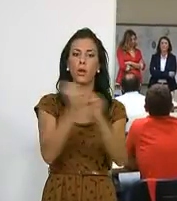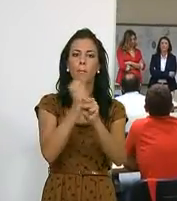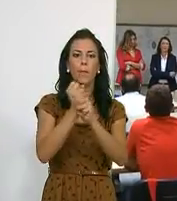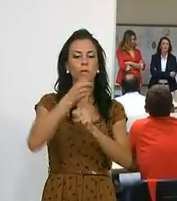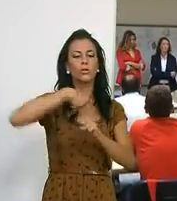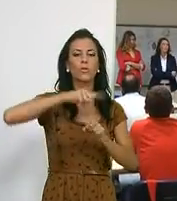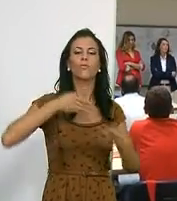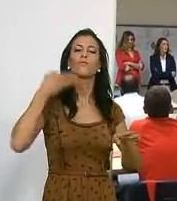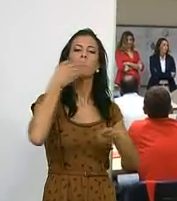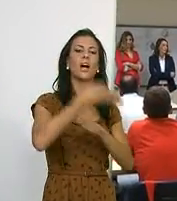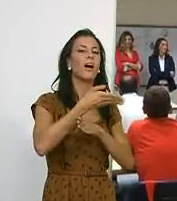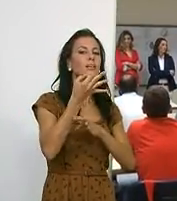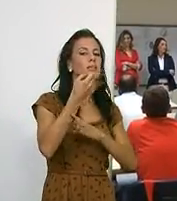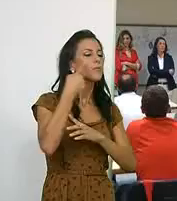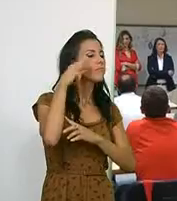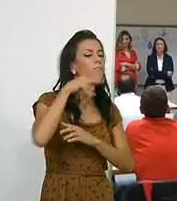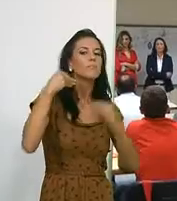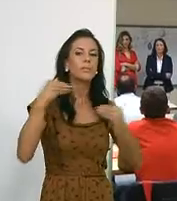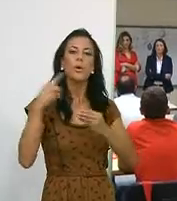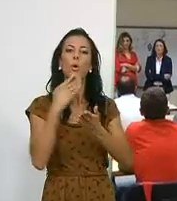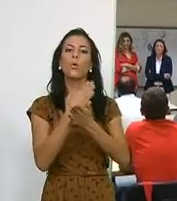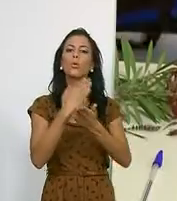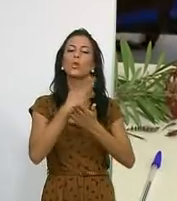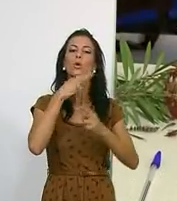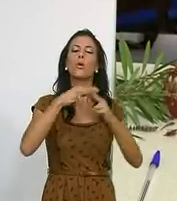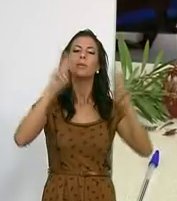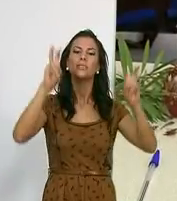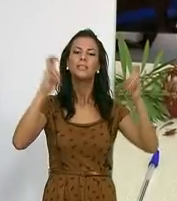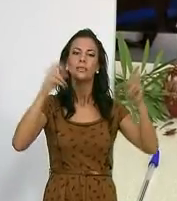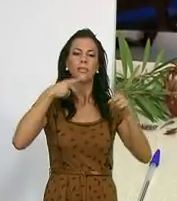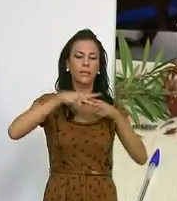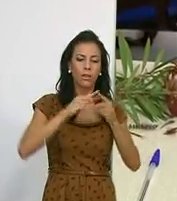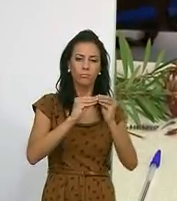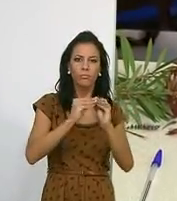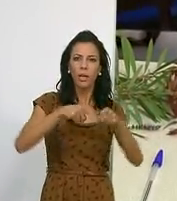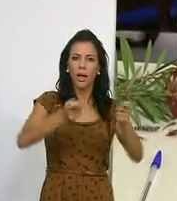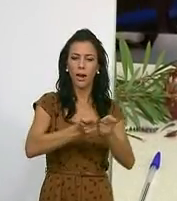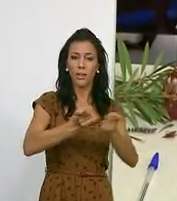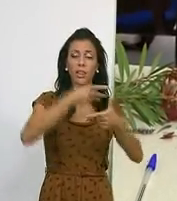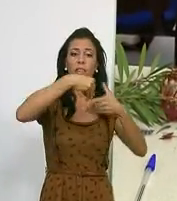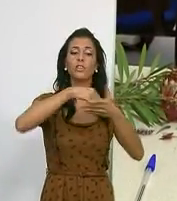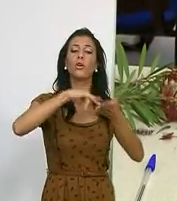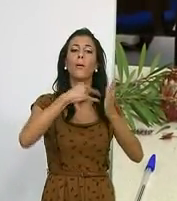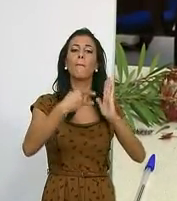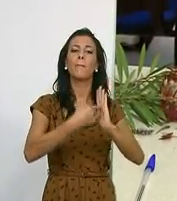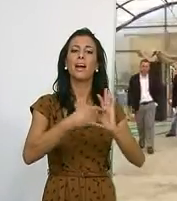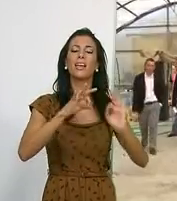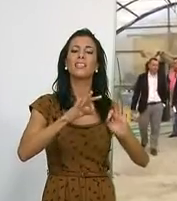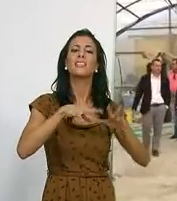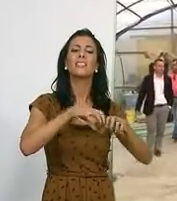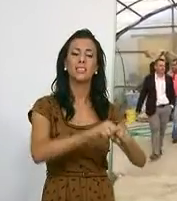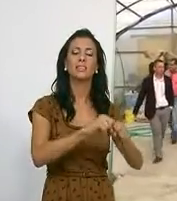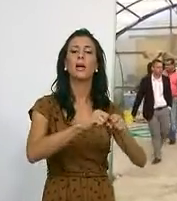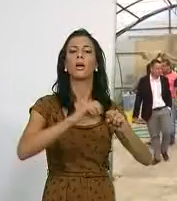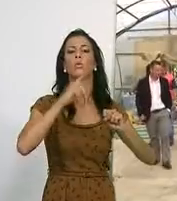Empleo, giraron una visita al curso denominado Instalación y Mantenimiento de Jardines, incluido en el programa Inserta 2,